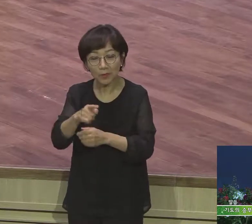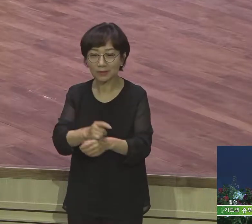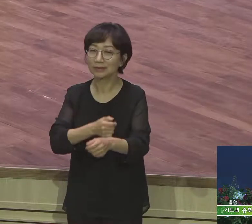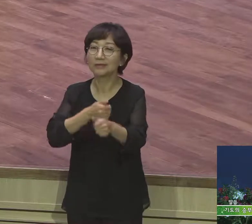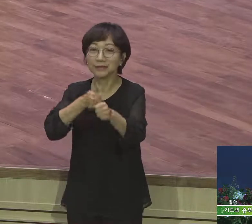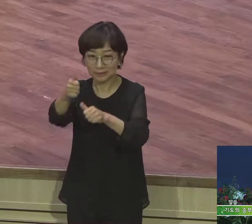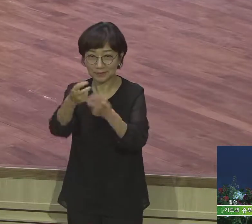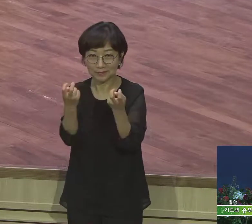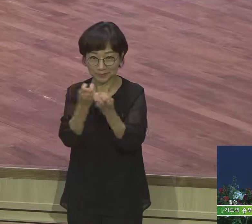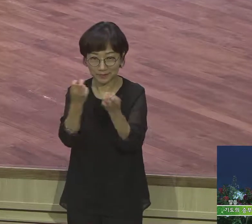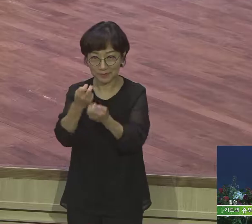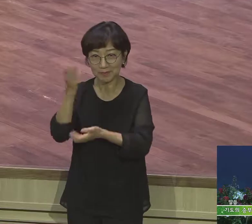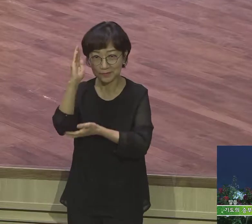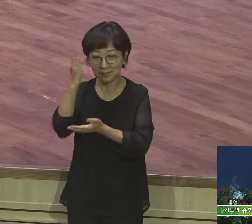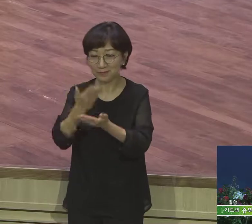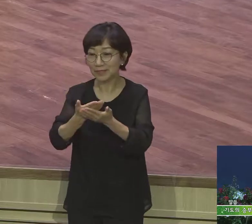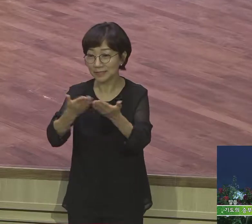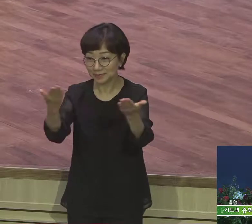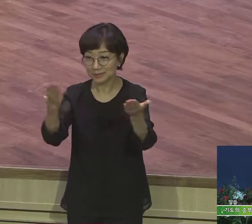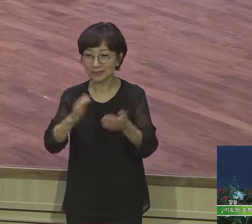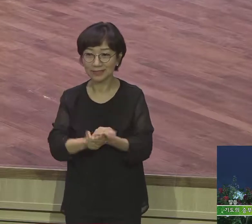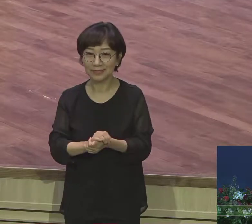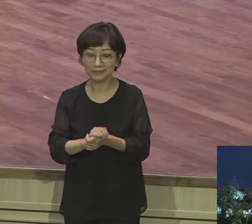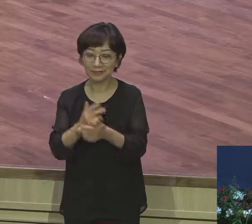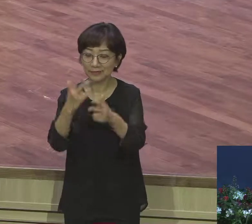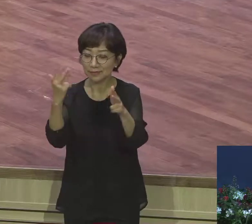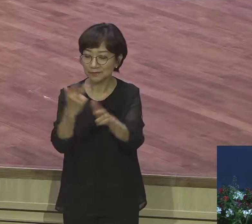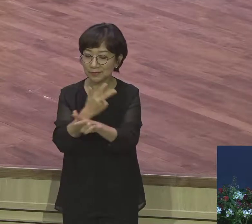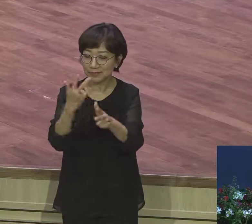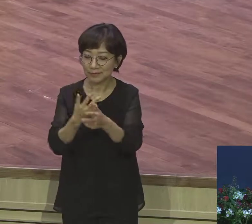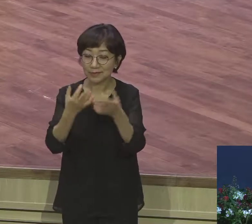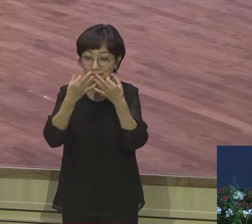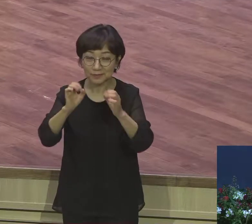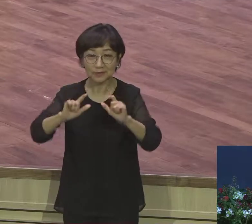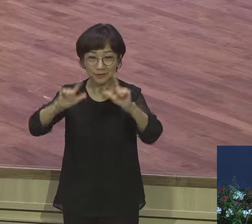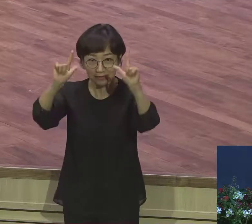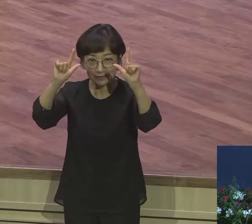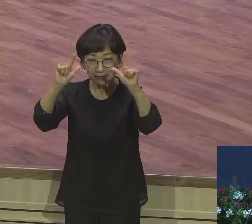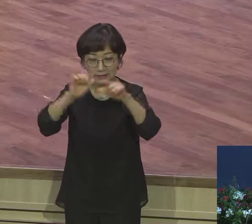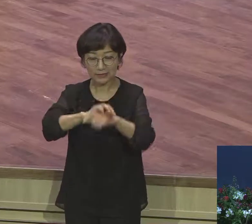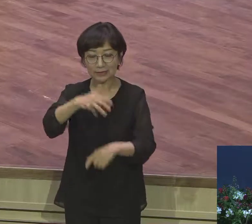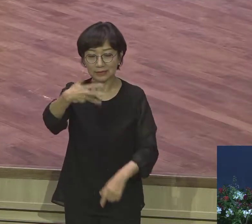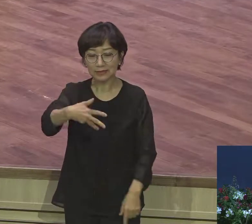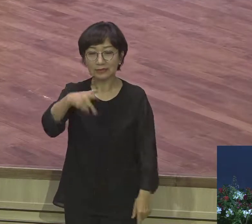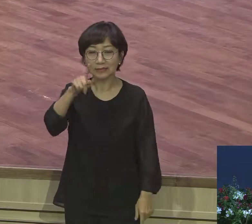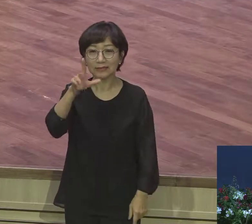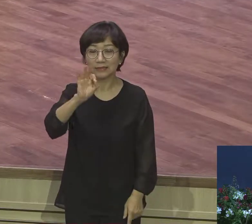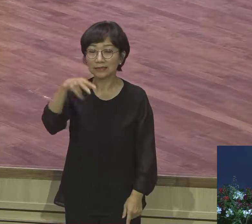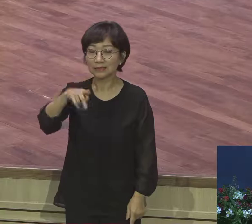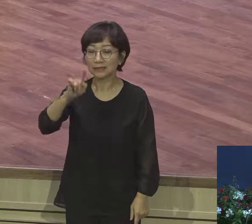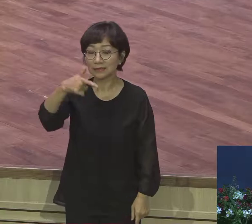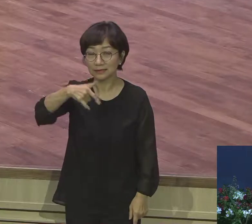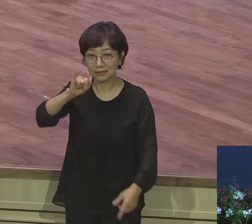금요일 우리 예배 시간에 창세기 메시지를 우리가 이렇게 살펴보고 있는데